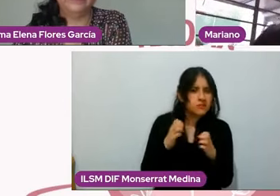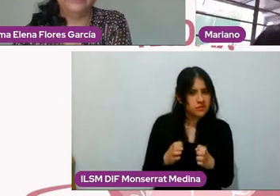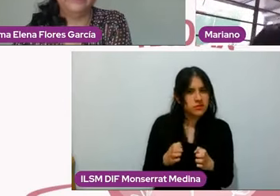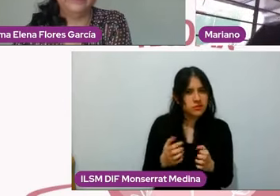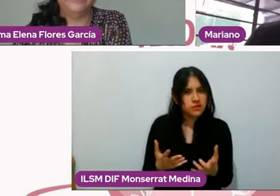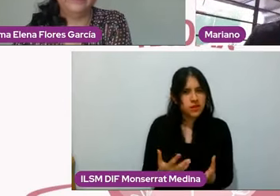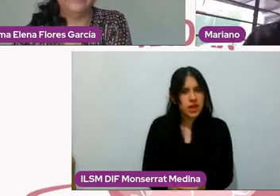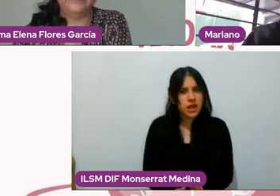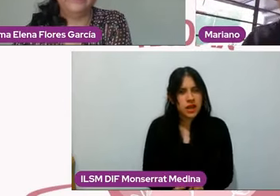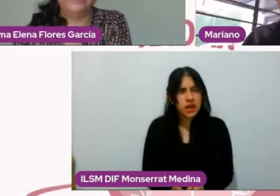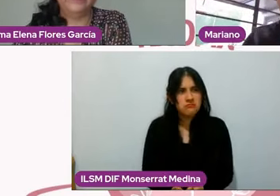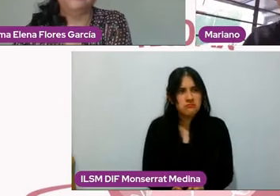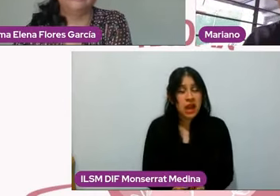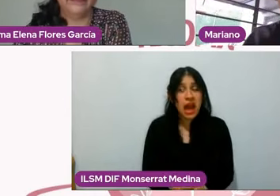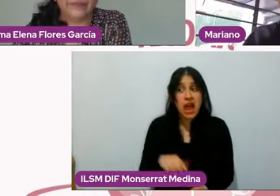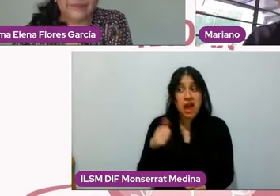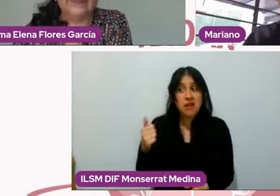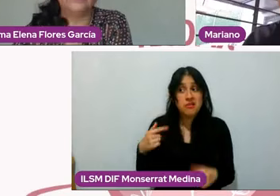sin fregar a nadie?